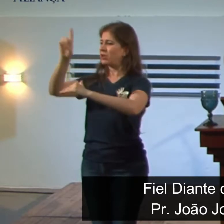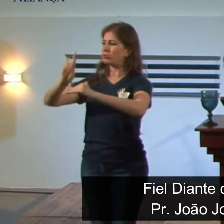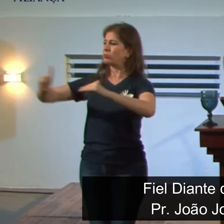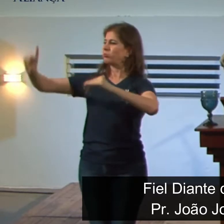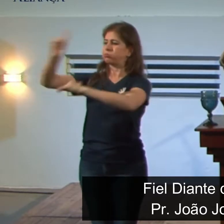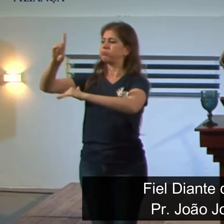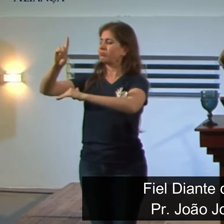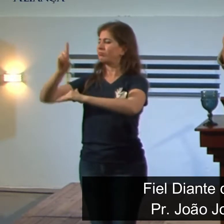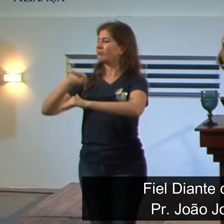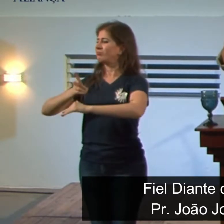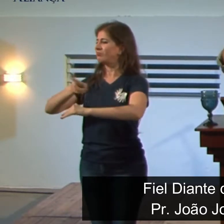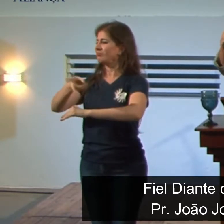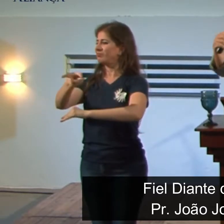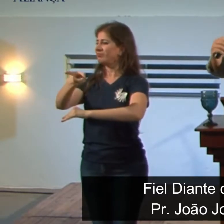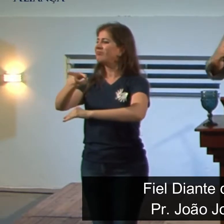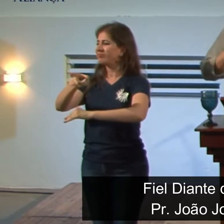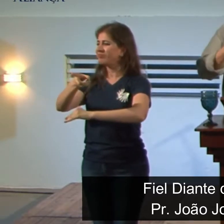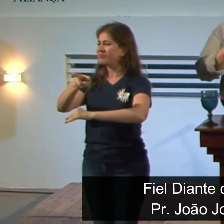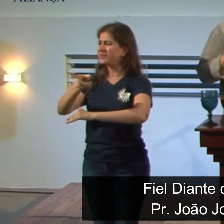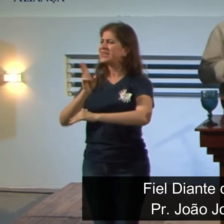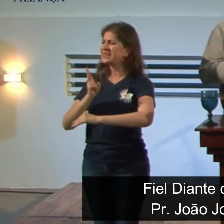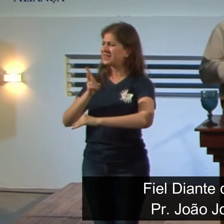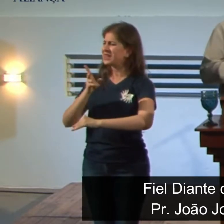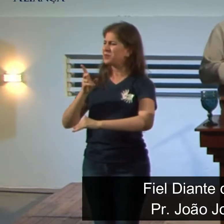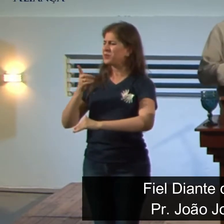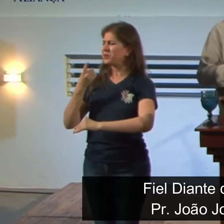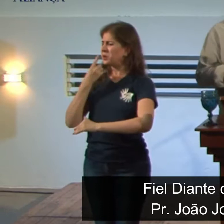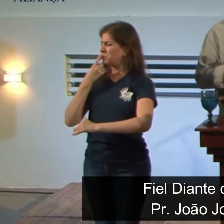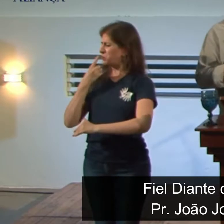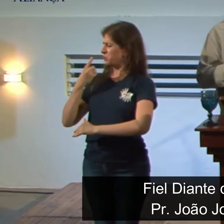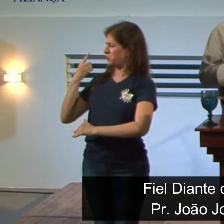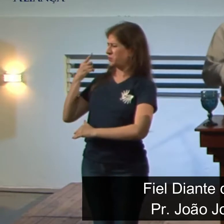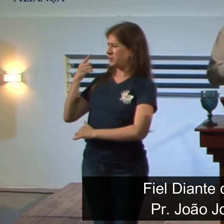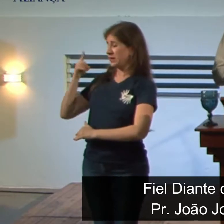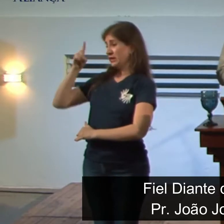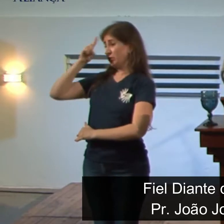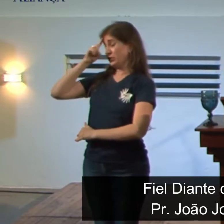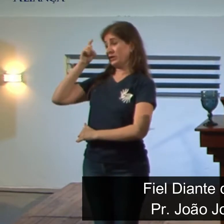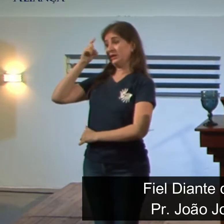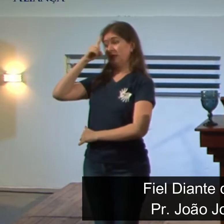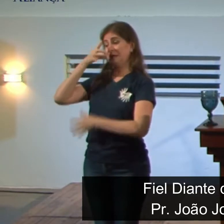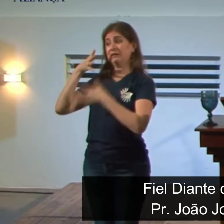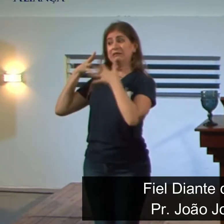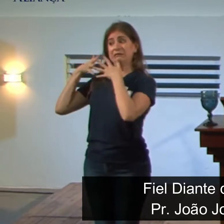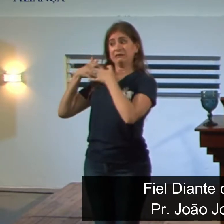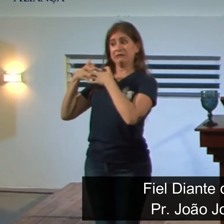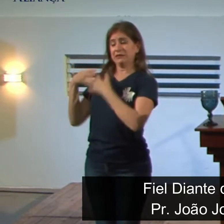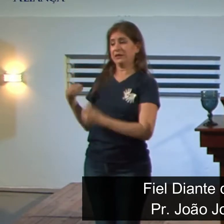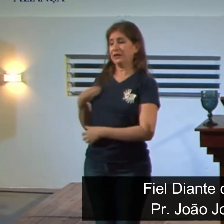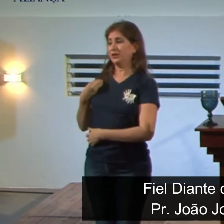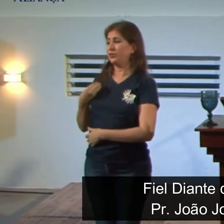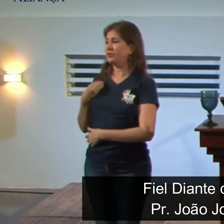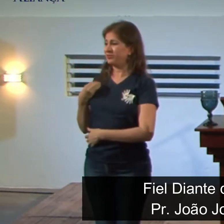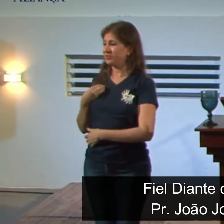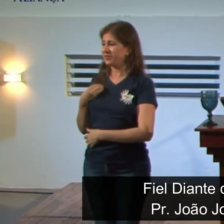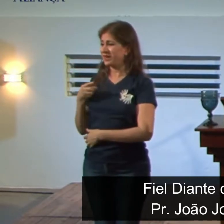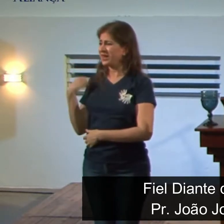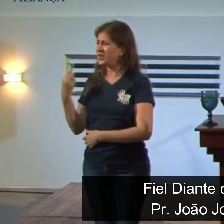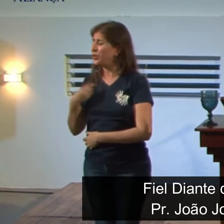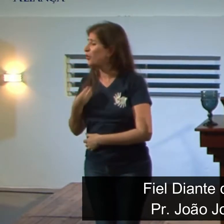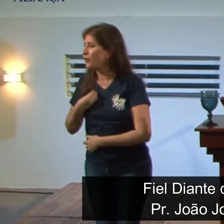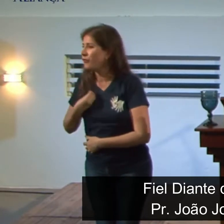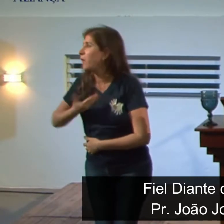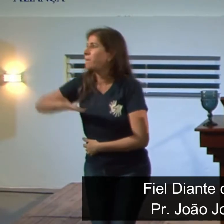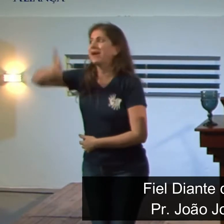Durante os nossos dias, nesses dias que vivemos, nós vemos dias complicados. E às vezes, por nós não termos vivido no